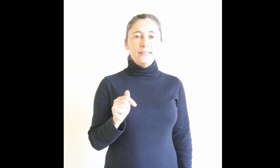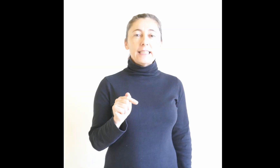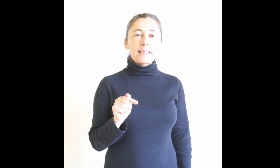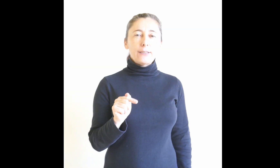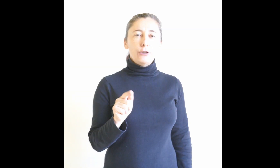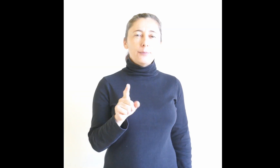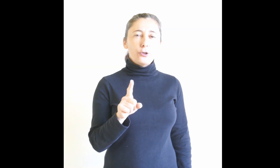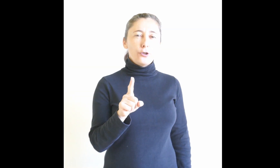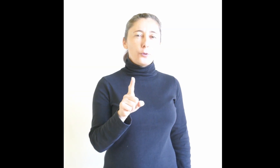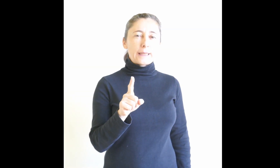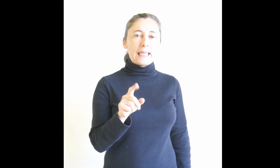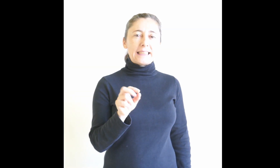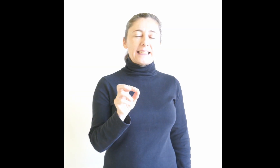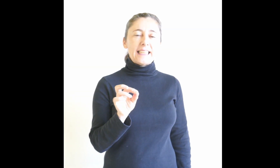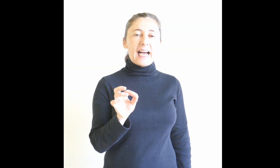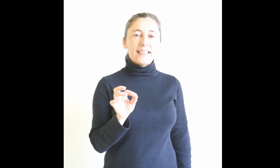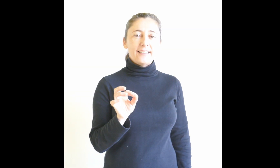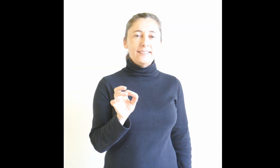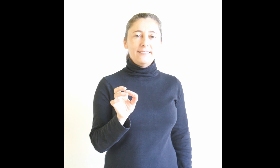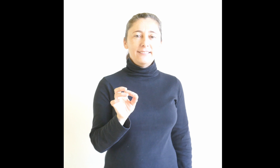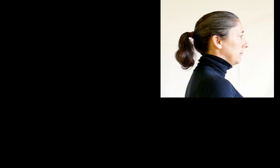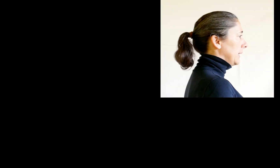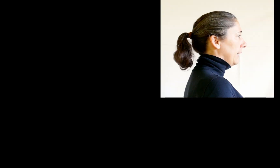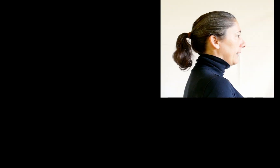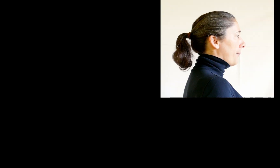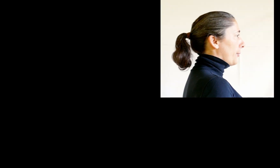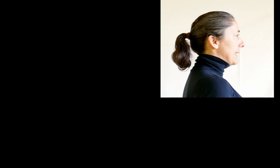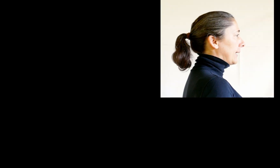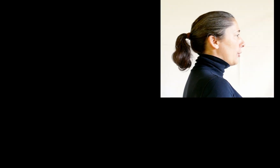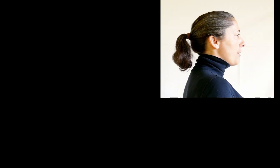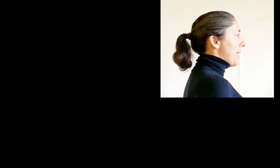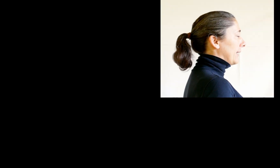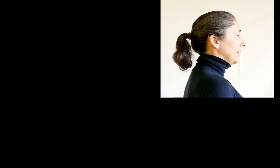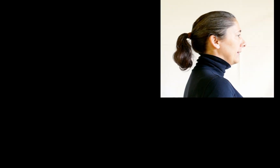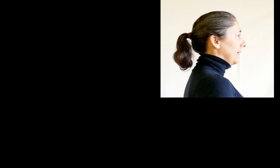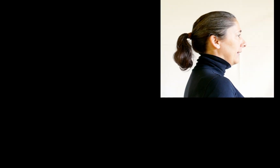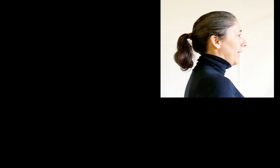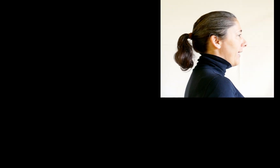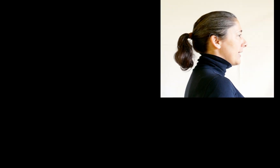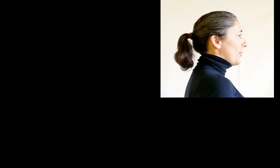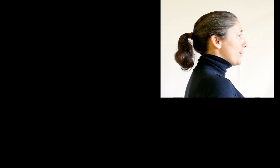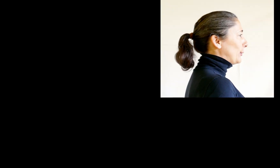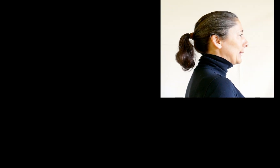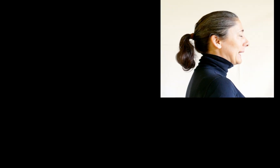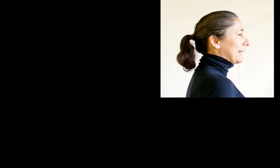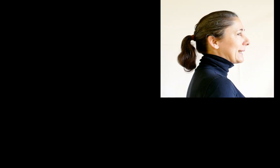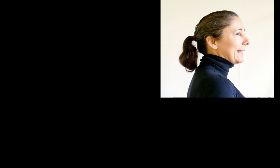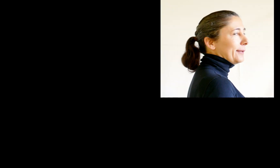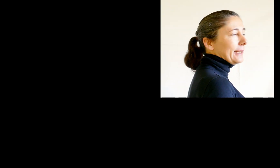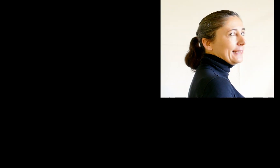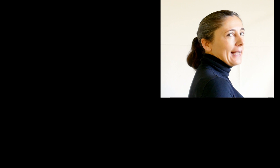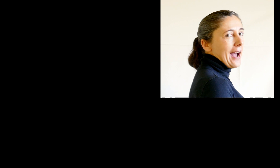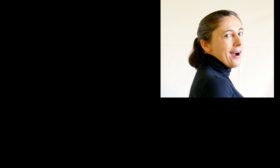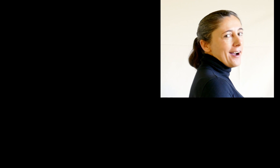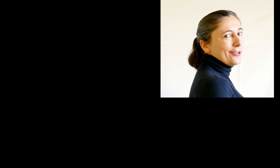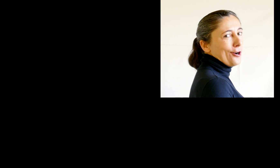Neste último grupo está Xiana. que aproveita moi ben as oportunidades que